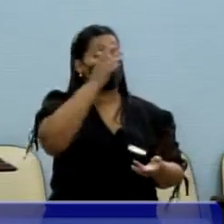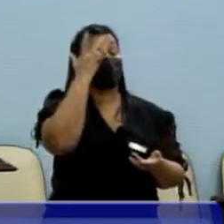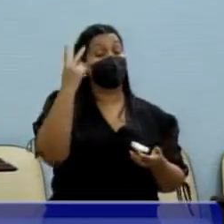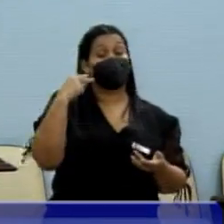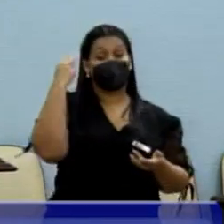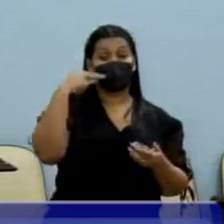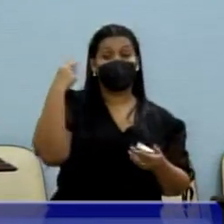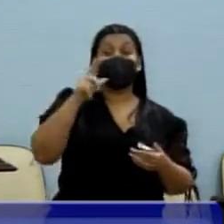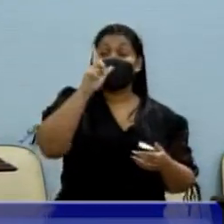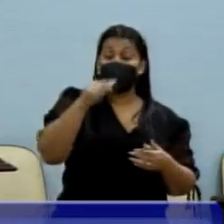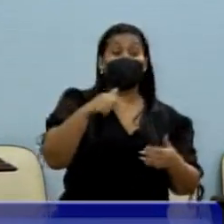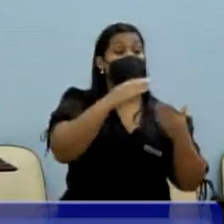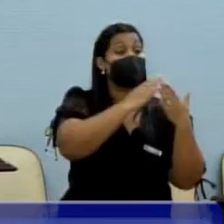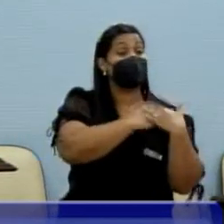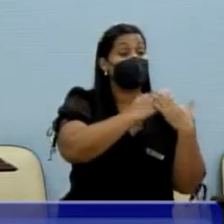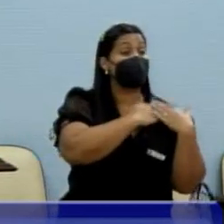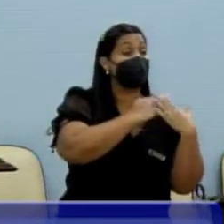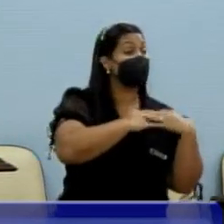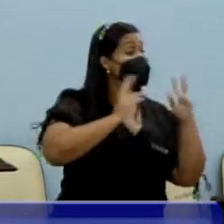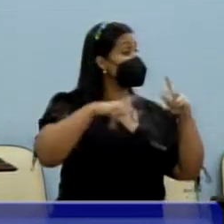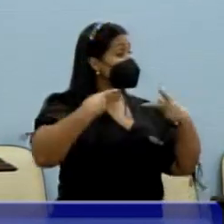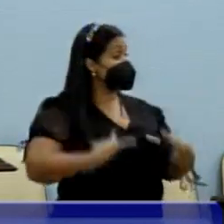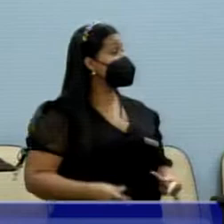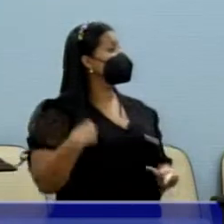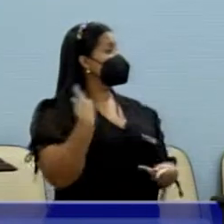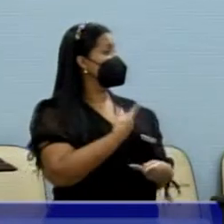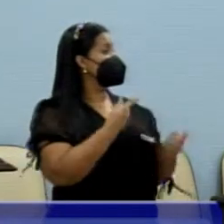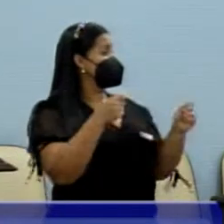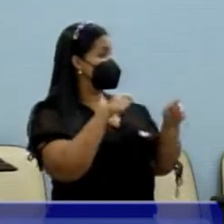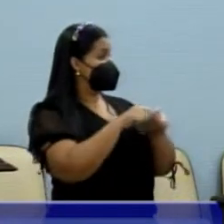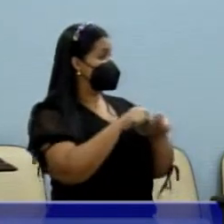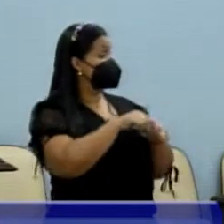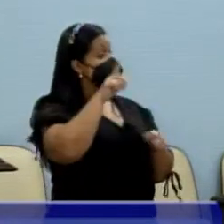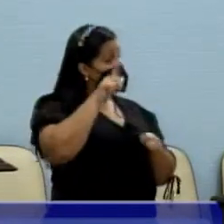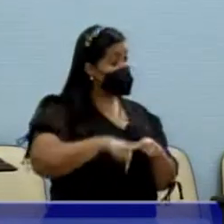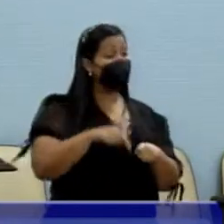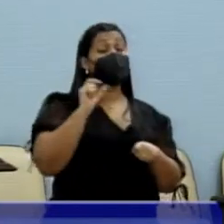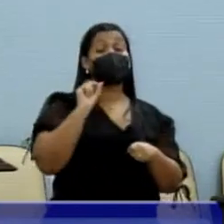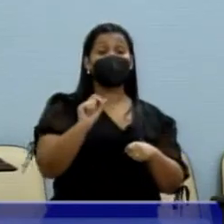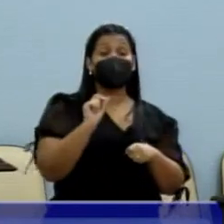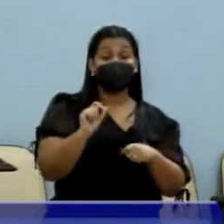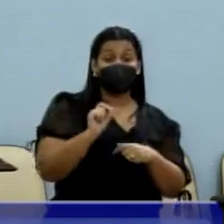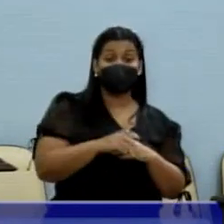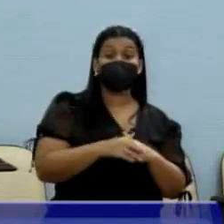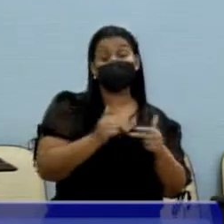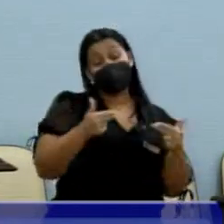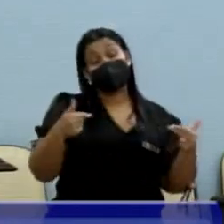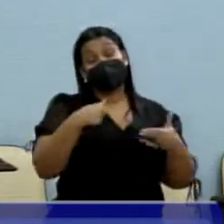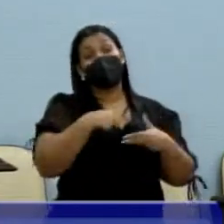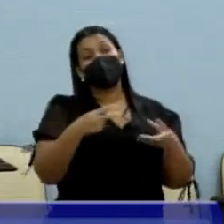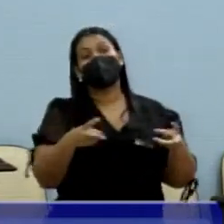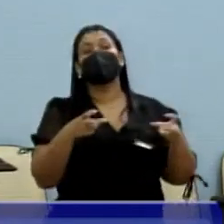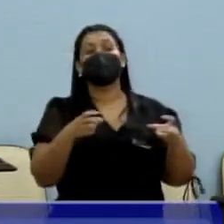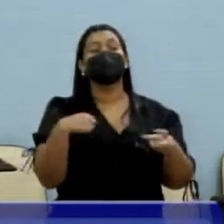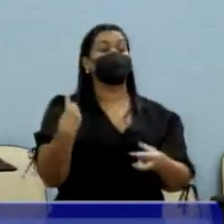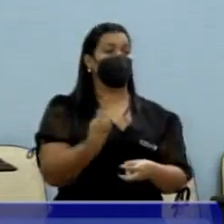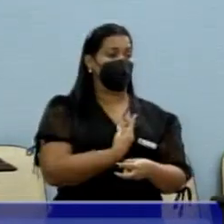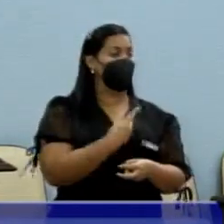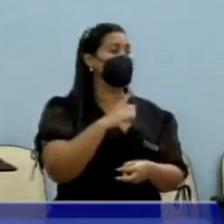vereadora, é um compromisso humano que nós temos que fazer. E essa é uma causa que, pelo menos essa, eu percebo que nós temos